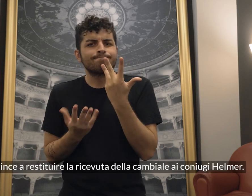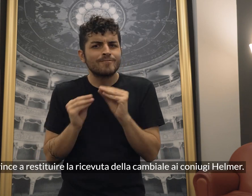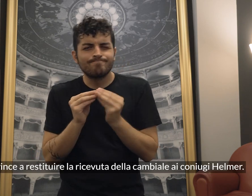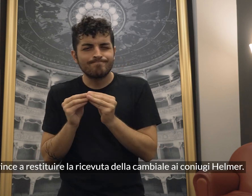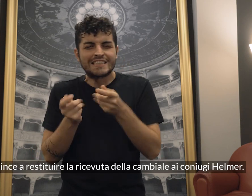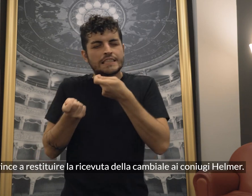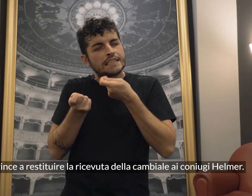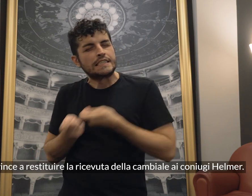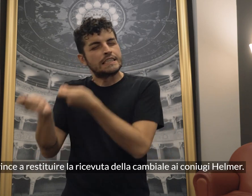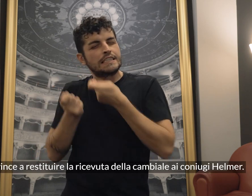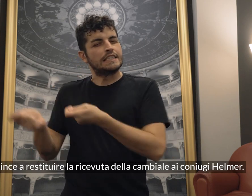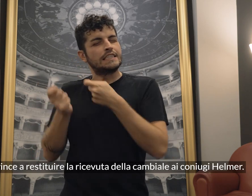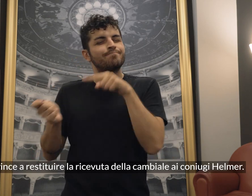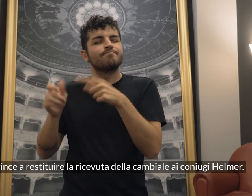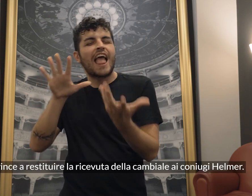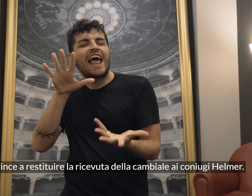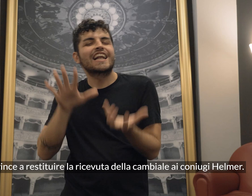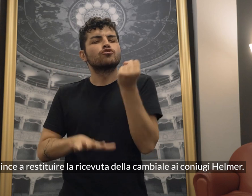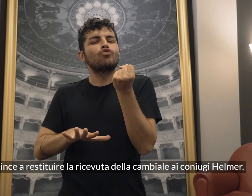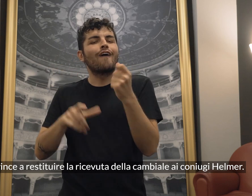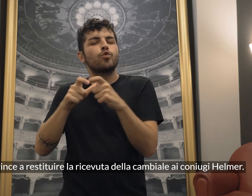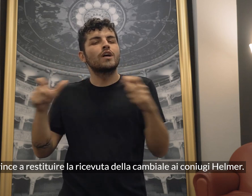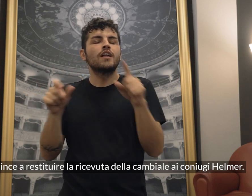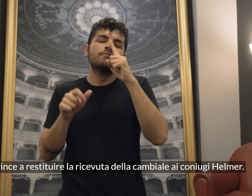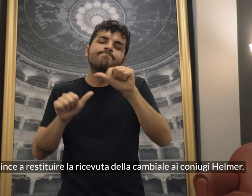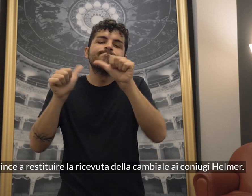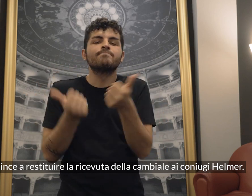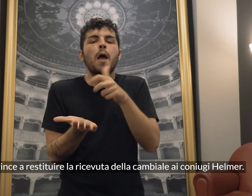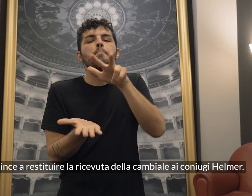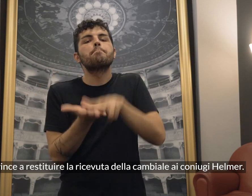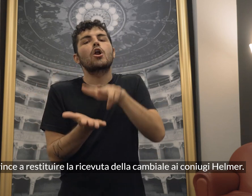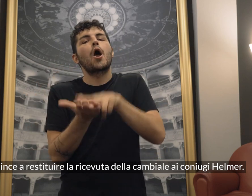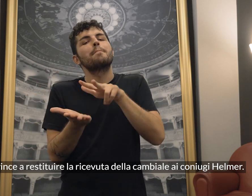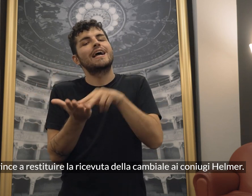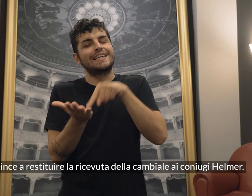restituire la ricevuta della cambiale ai coniugi Elmer.